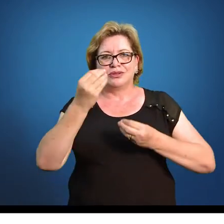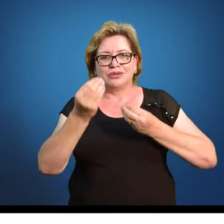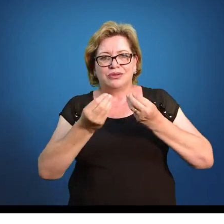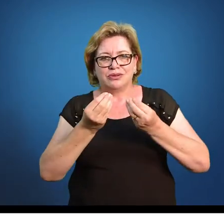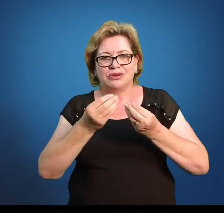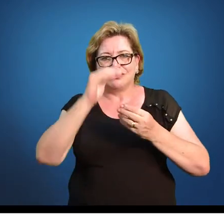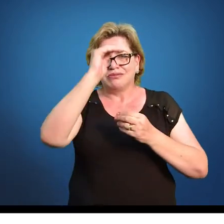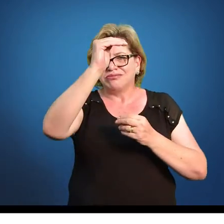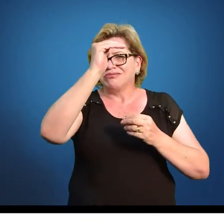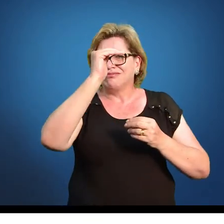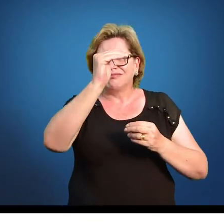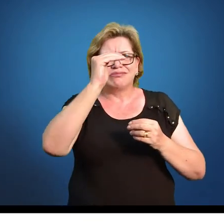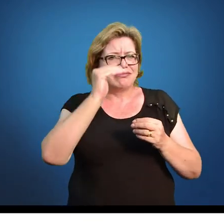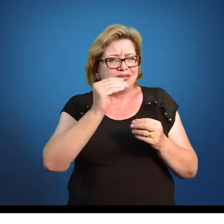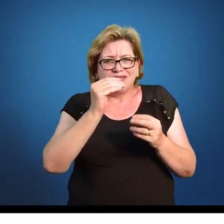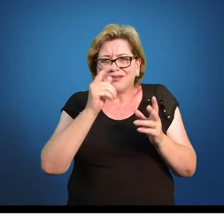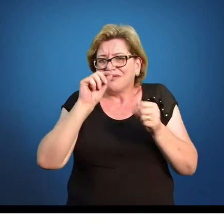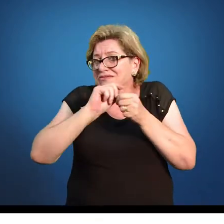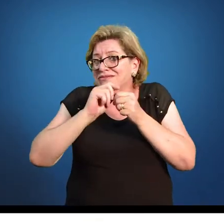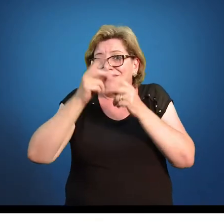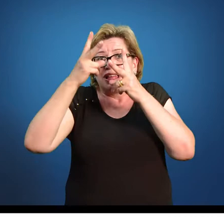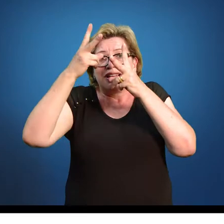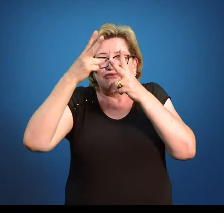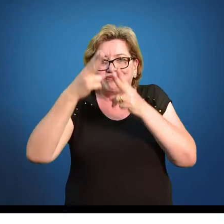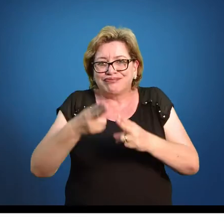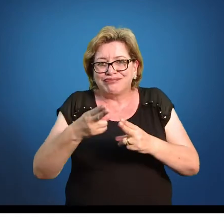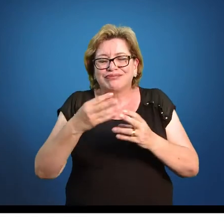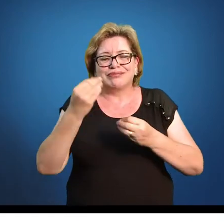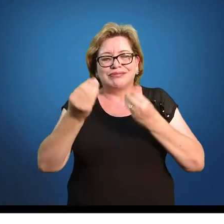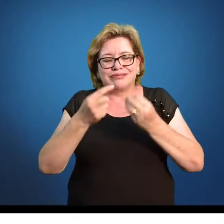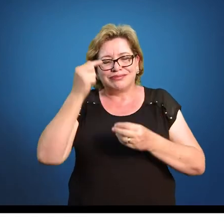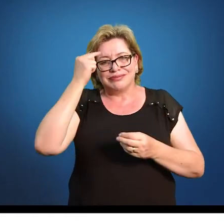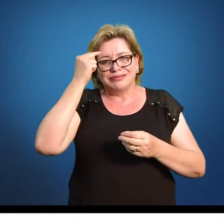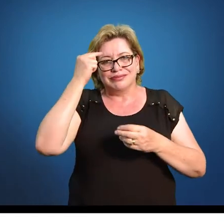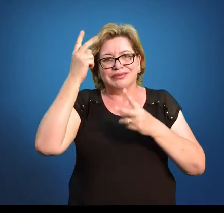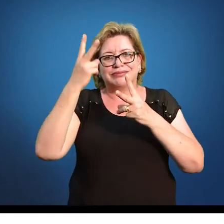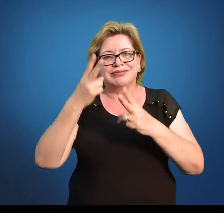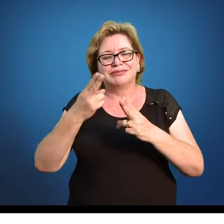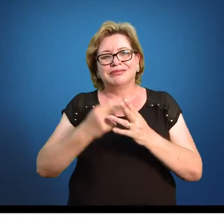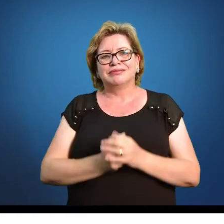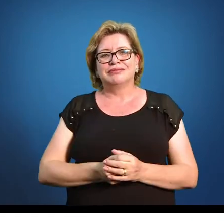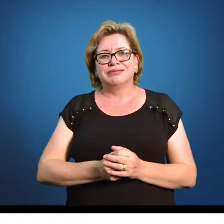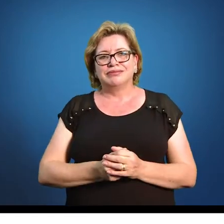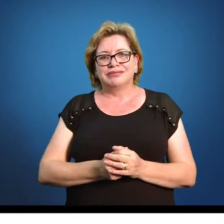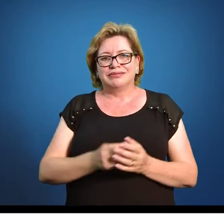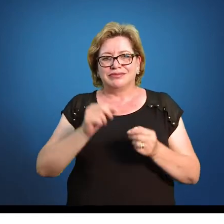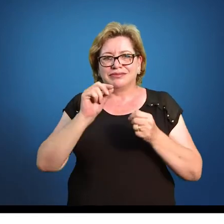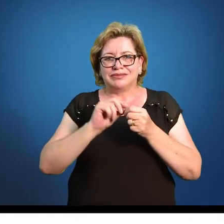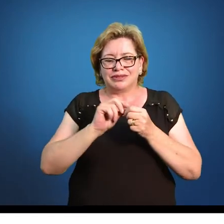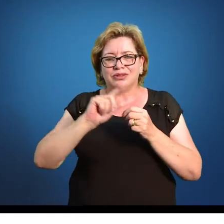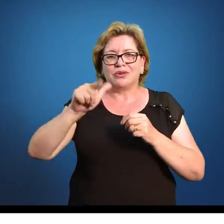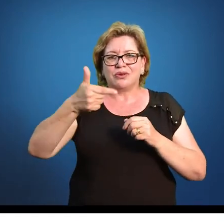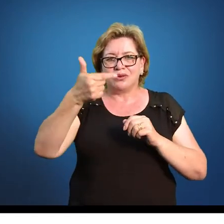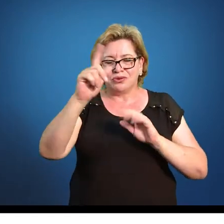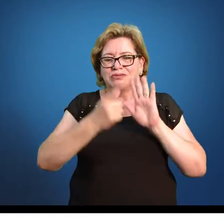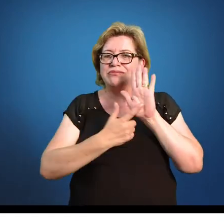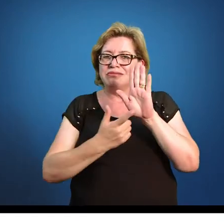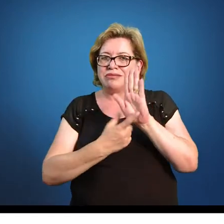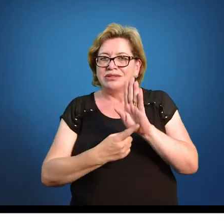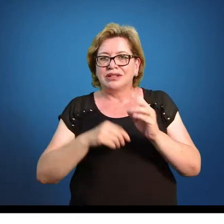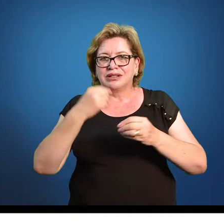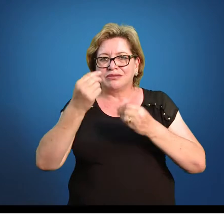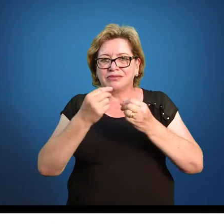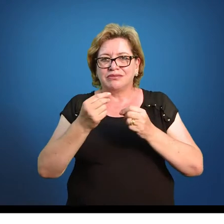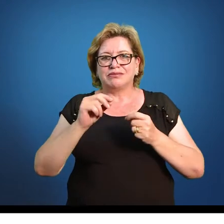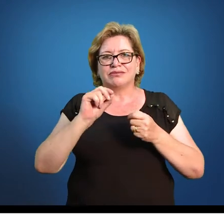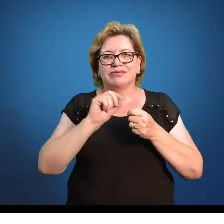eu vou proceder com as demais? Exatamente com o mesmo raciocínio. É o mesmo. Eu vou fazer mais um aqui e o resto eu vou